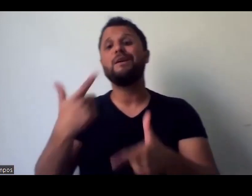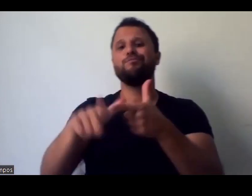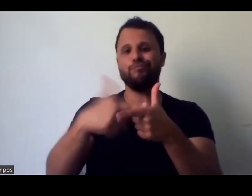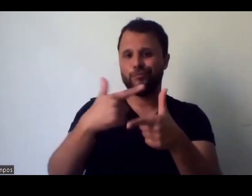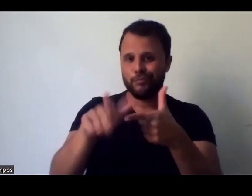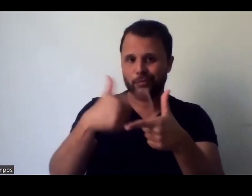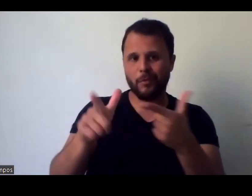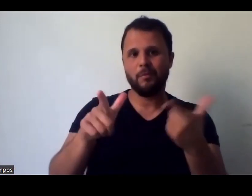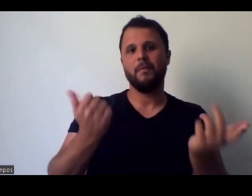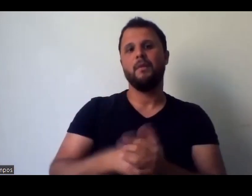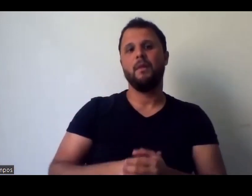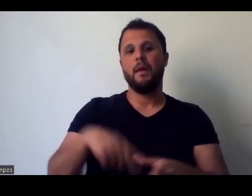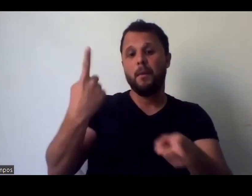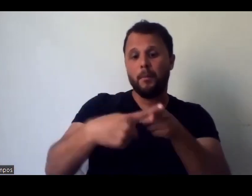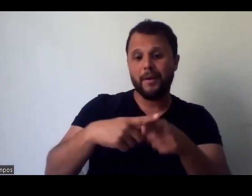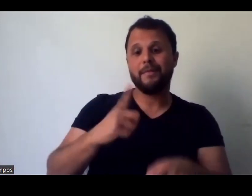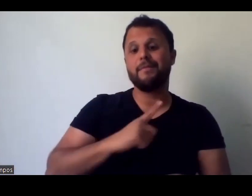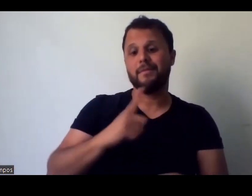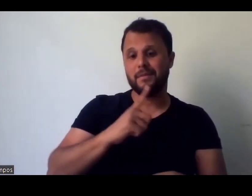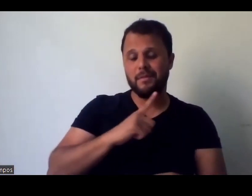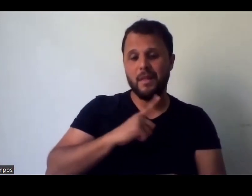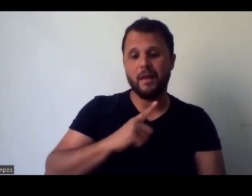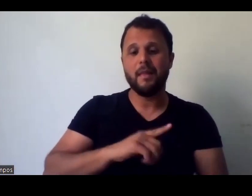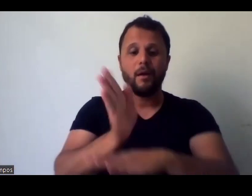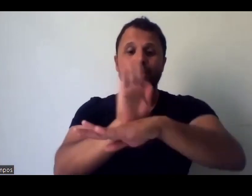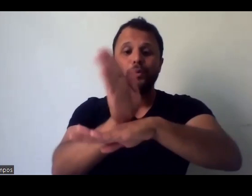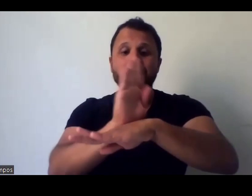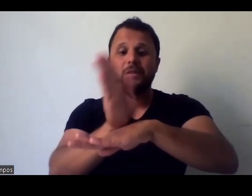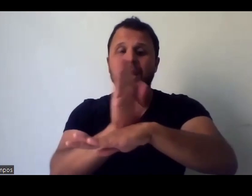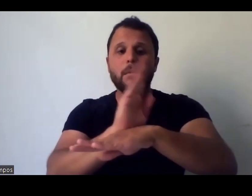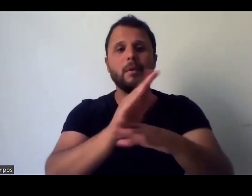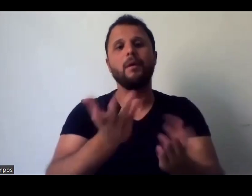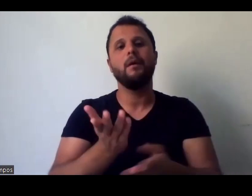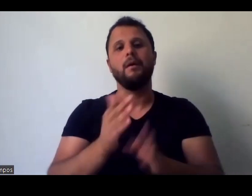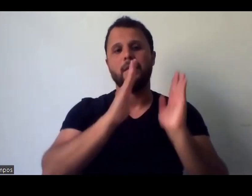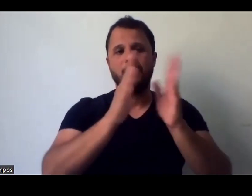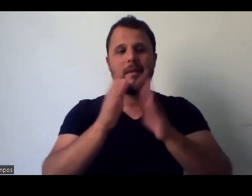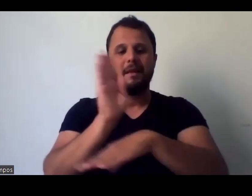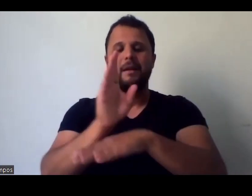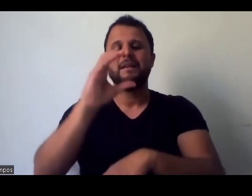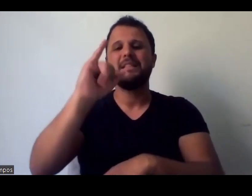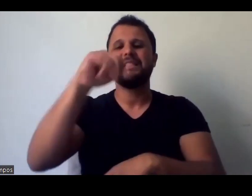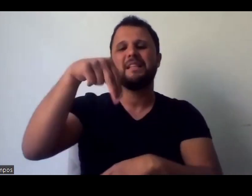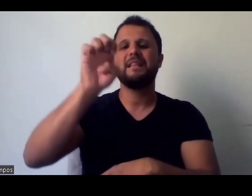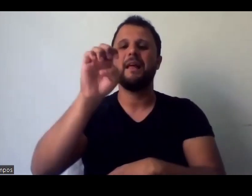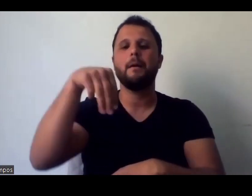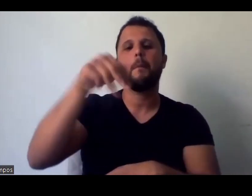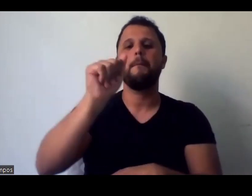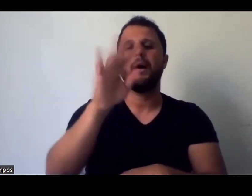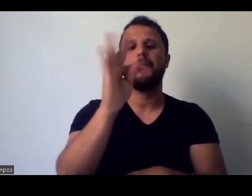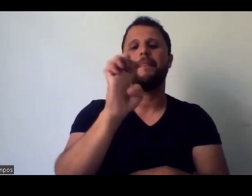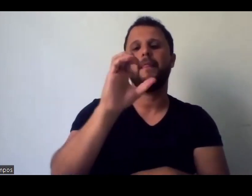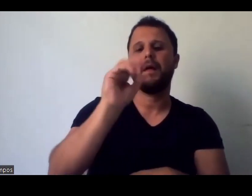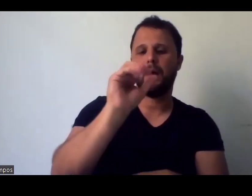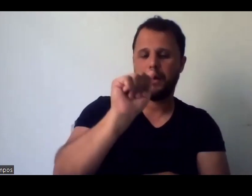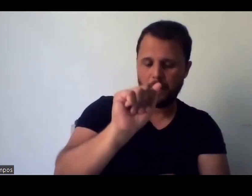Viviane, porque a gente tem a Cinemateca, que é onde estão todas as obras, né,